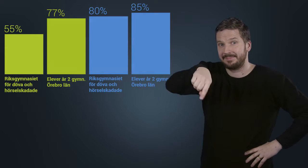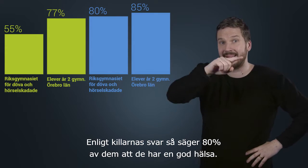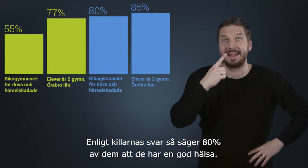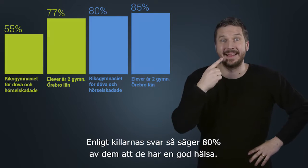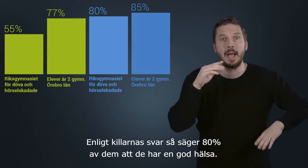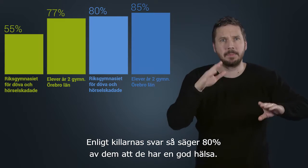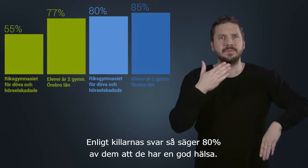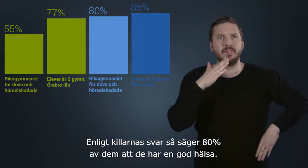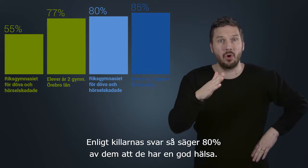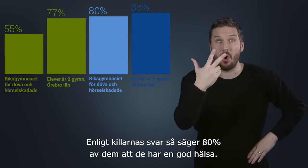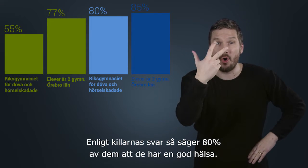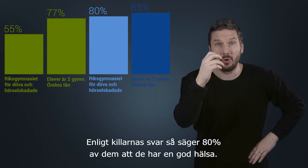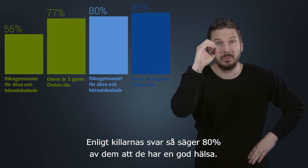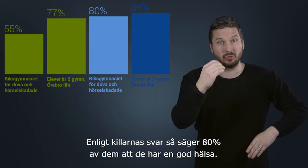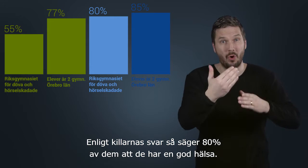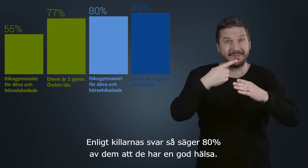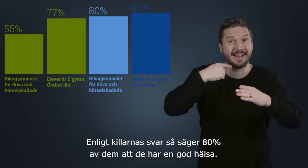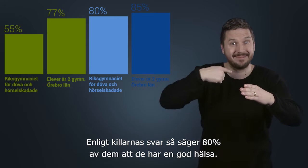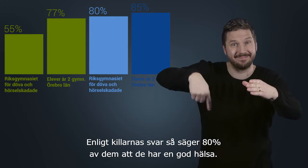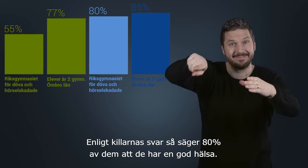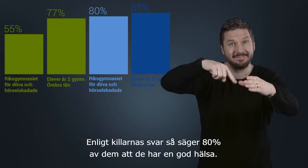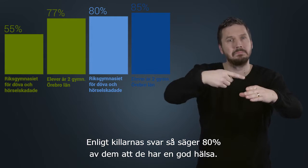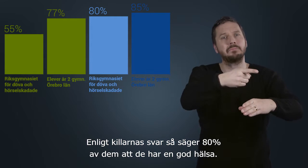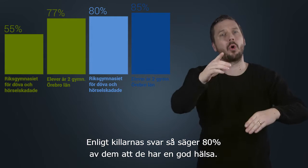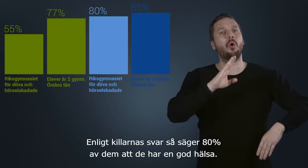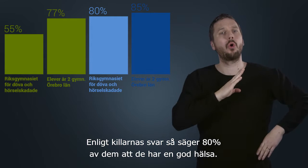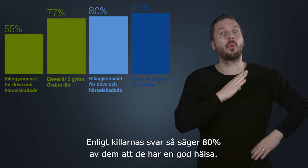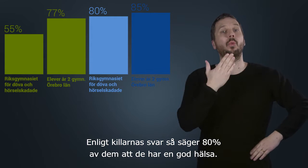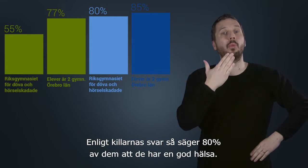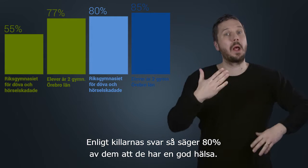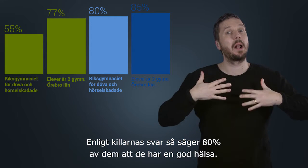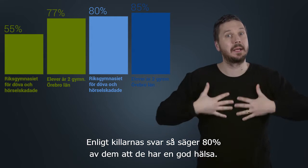Enligt killarnas svar så säger 80% av dem att de har en god hälsa.